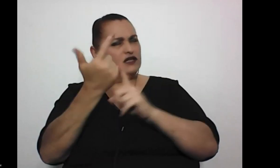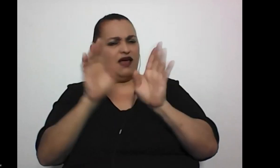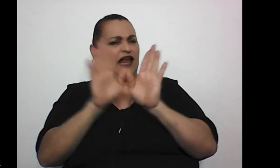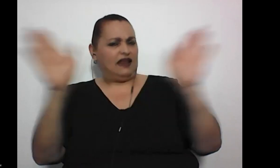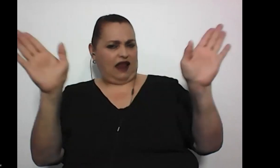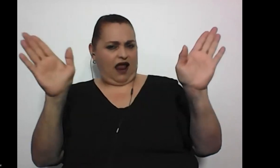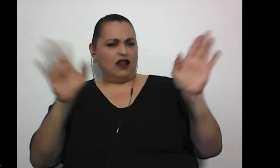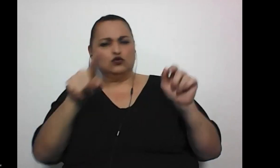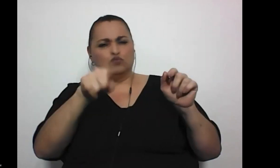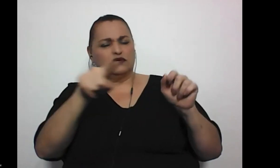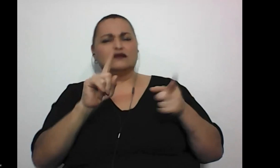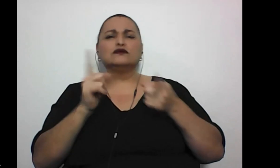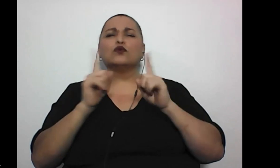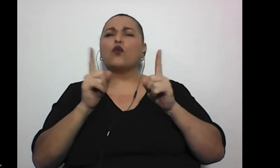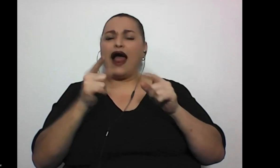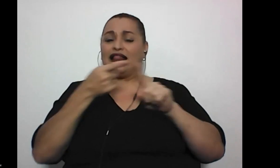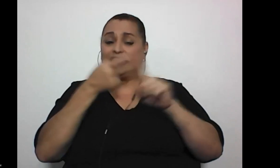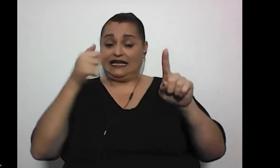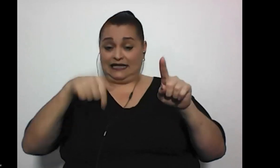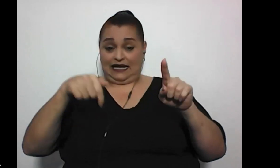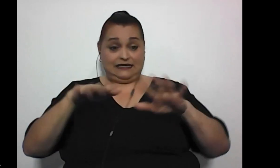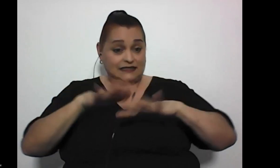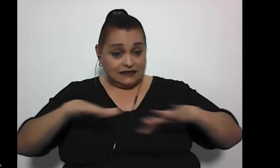pudiéramos desde este foro, desde este espacio,